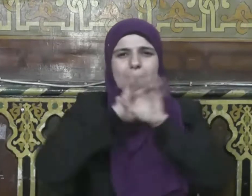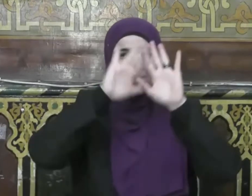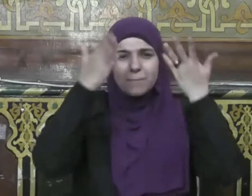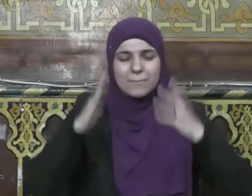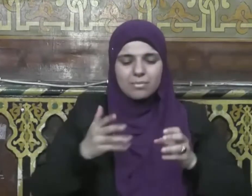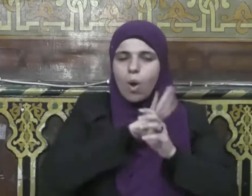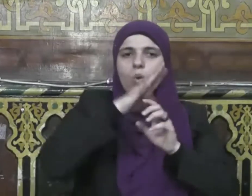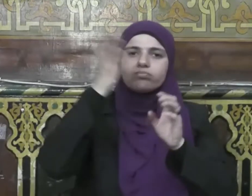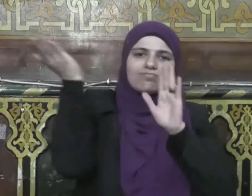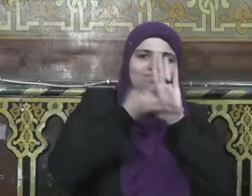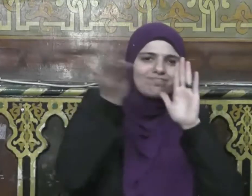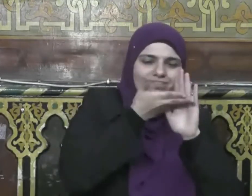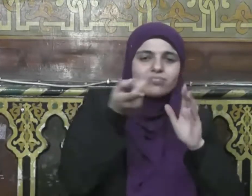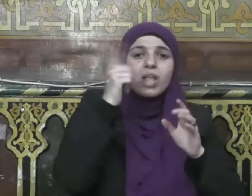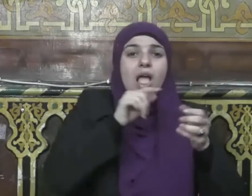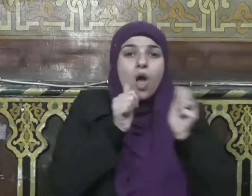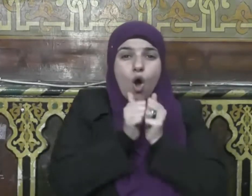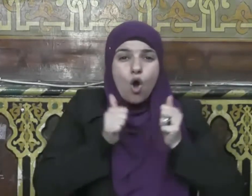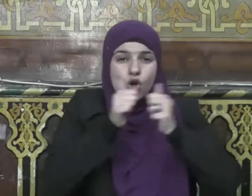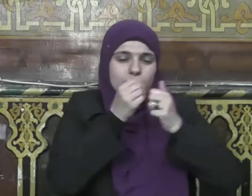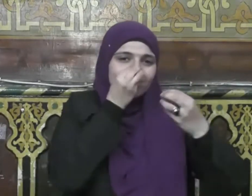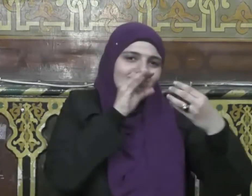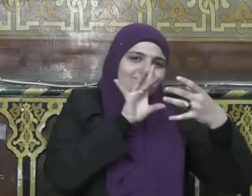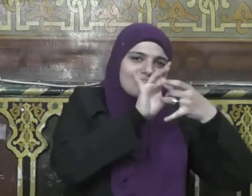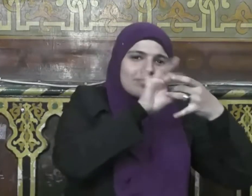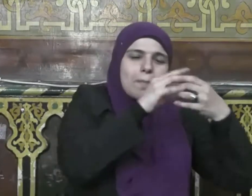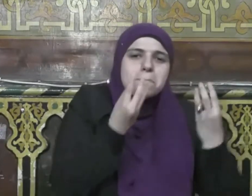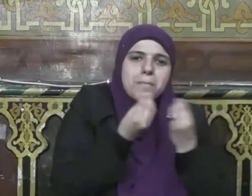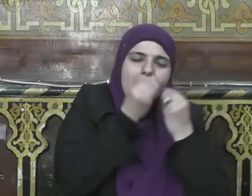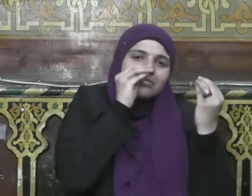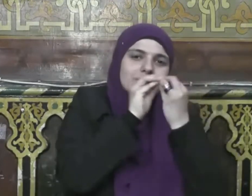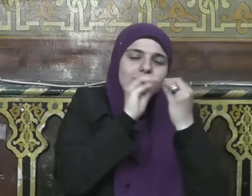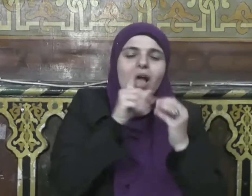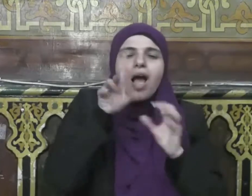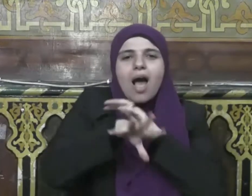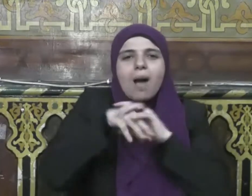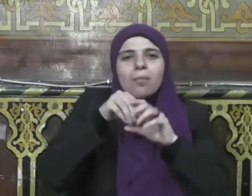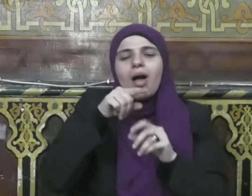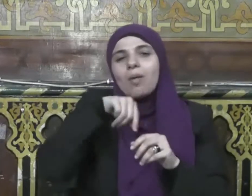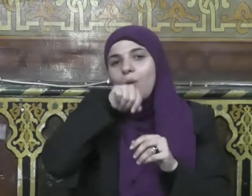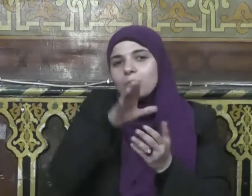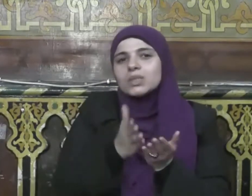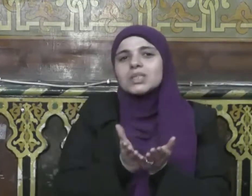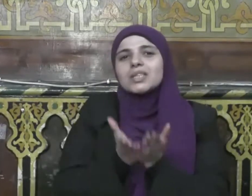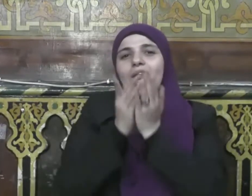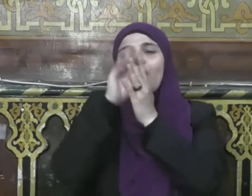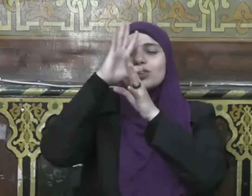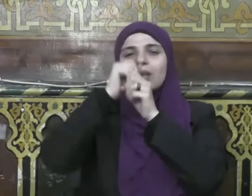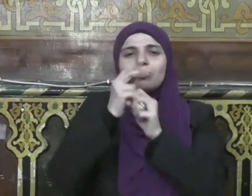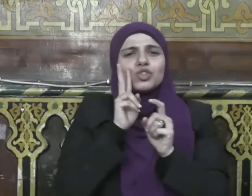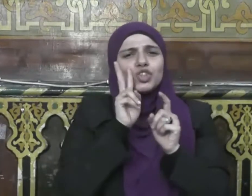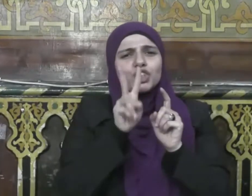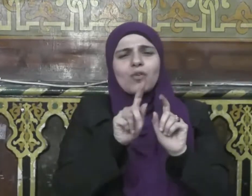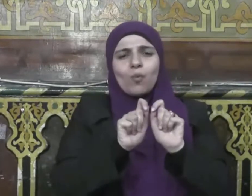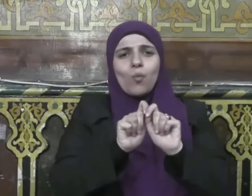عليه وسلم علامة من علامات الإيمان فقال ومن كان يؤمن